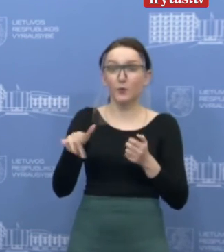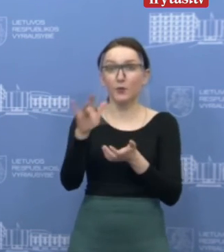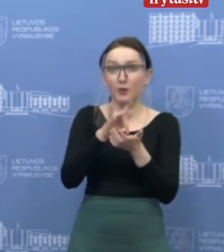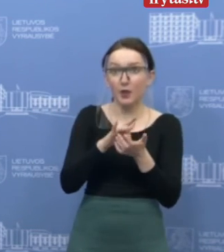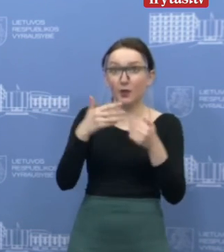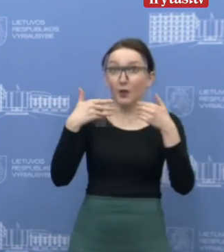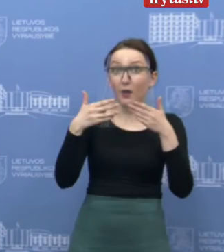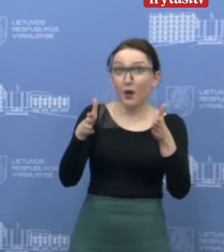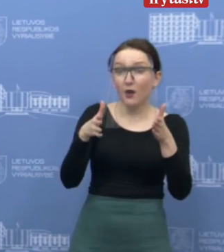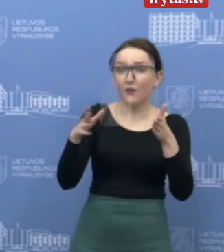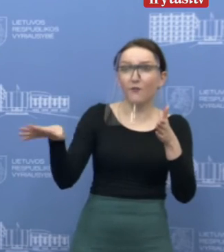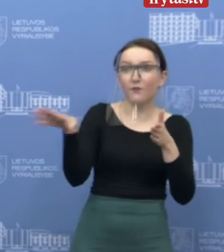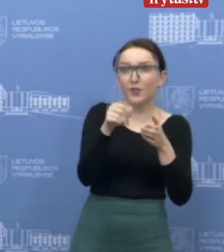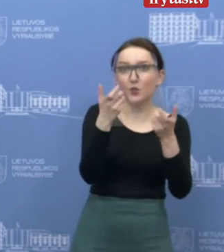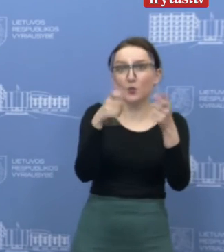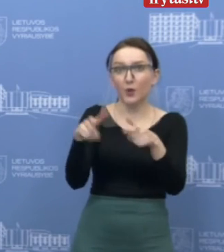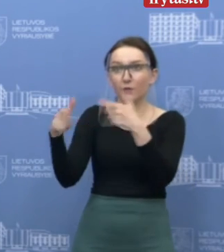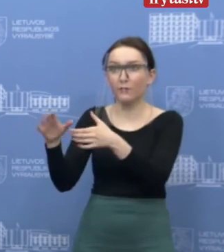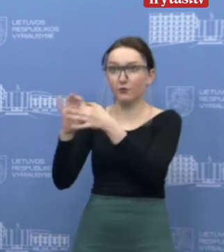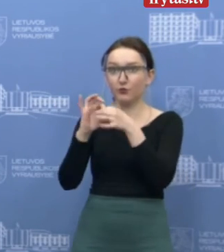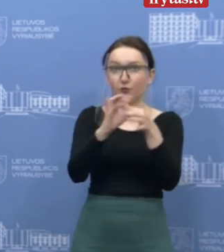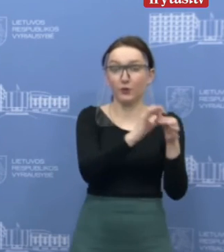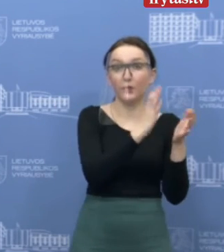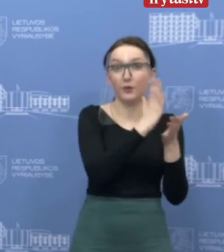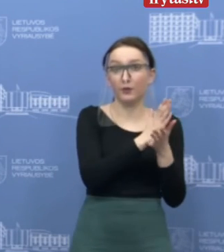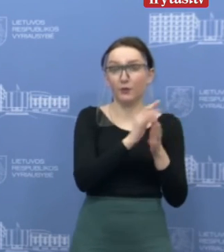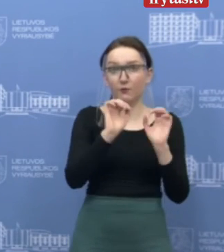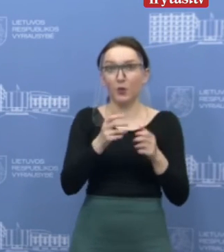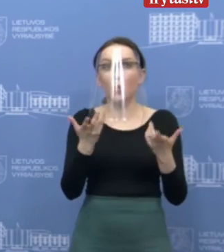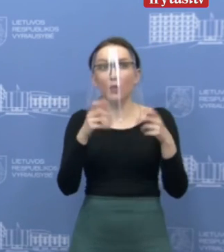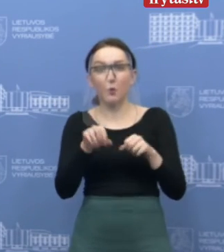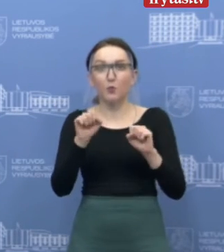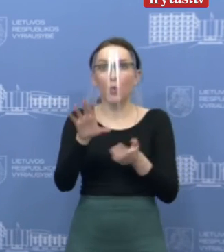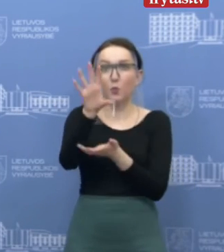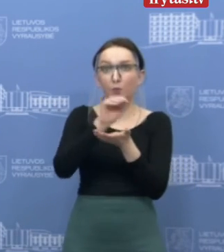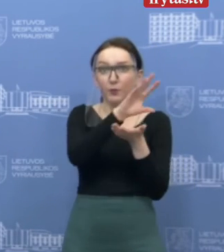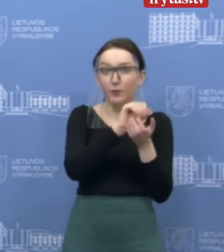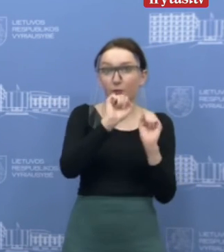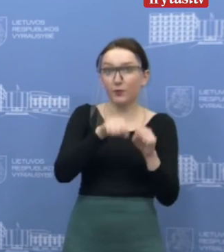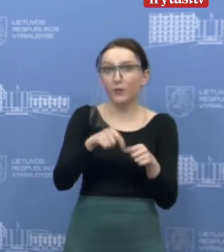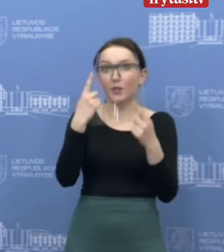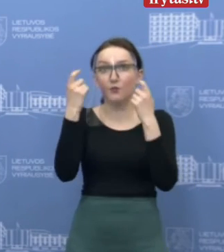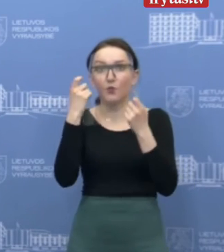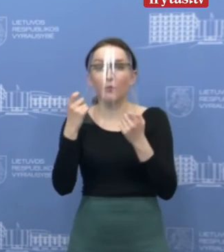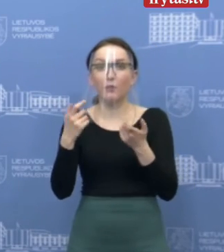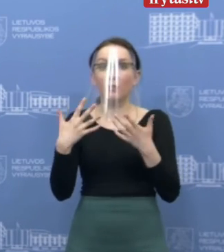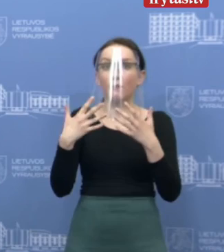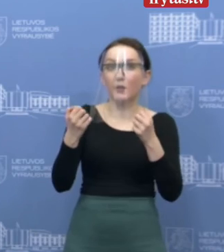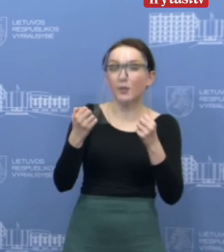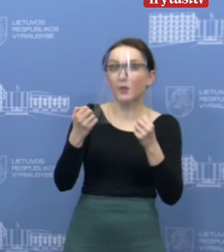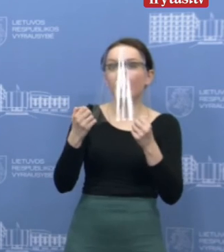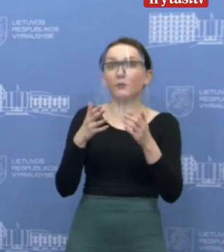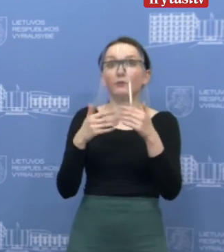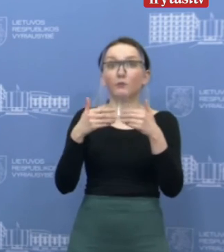visomis savi valdybėms. Tai visos savi valdybės dabar gali naudotis nacionalinio visuomenės sveikatos